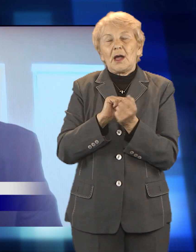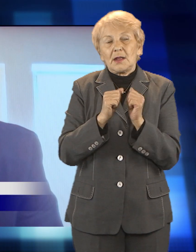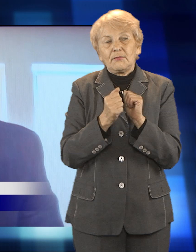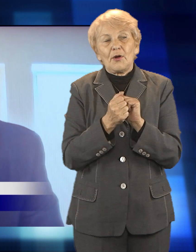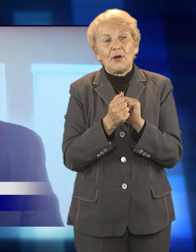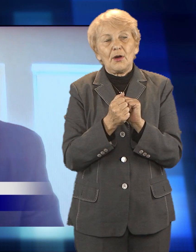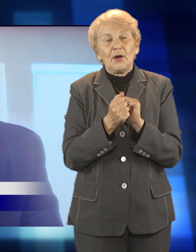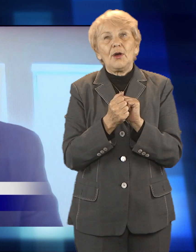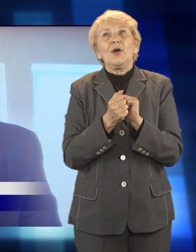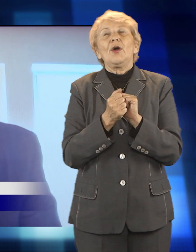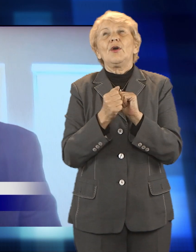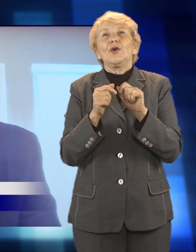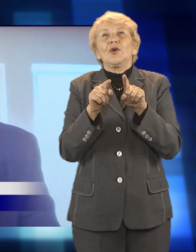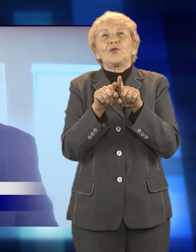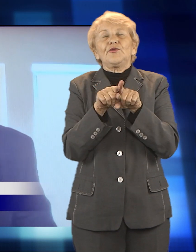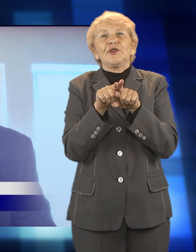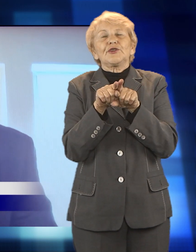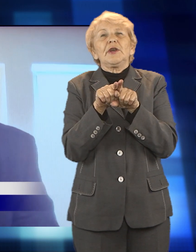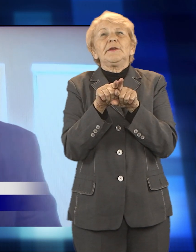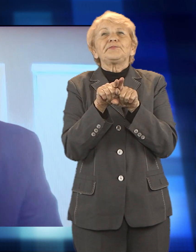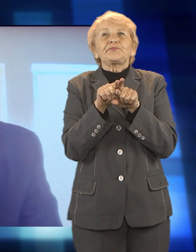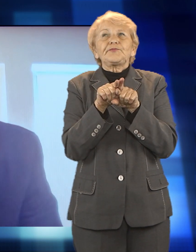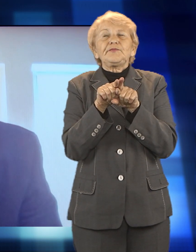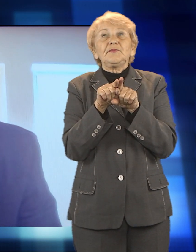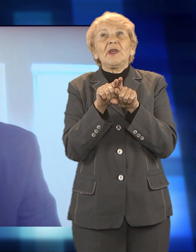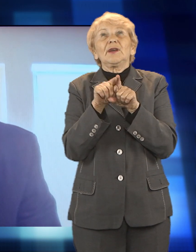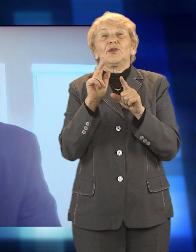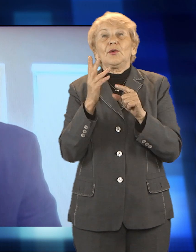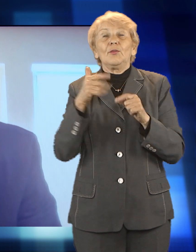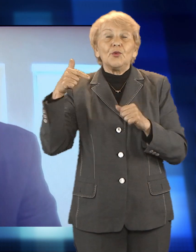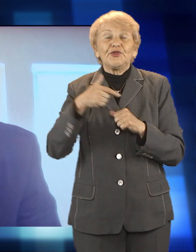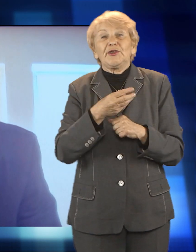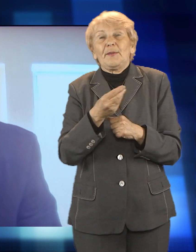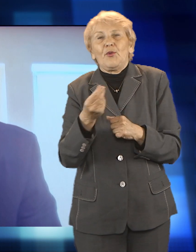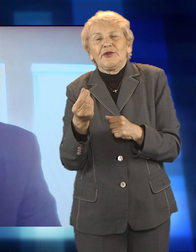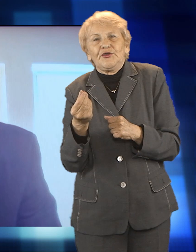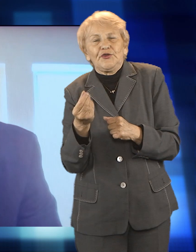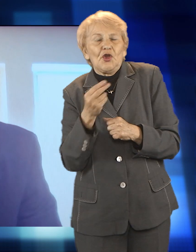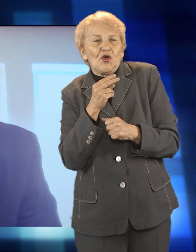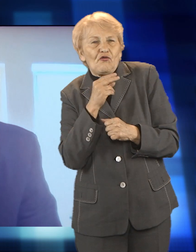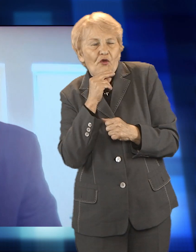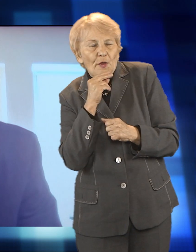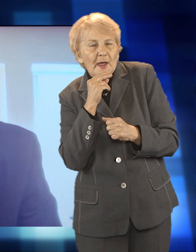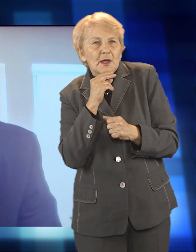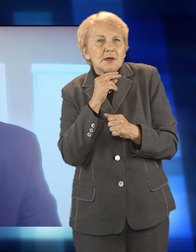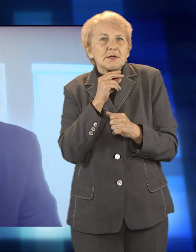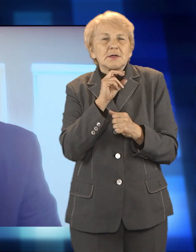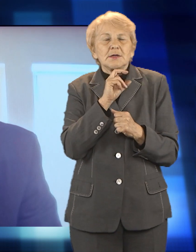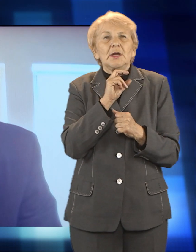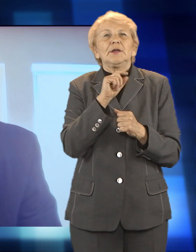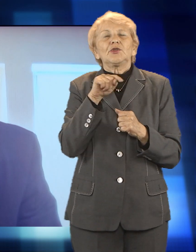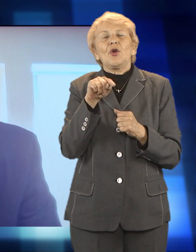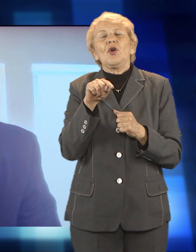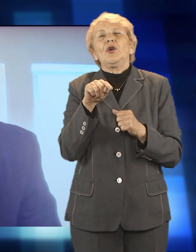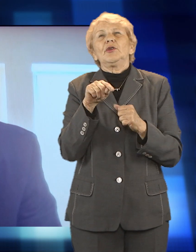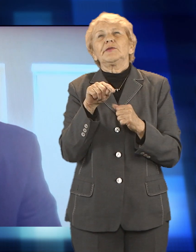społecznościowych prosiliśmy osoby młodsze, żeby wspomogły swoje babcie i swoich dziadków w dokonaniu przelewu, ponieważ to właśnie